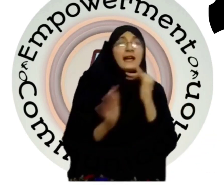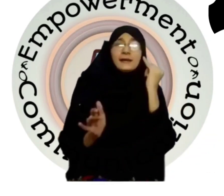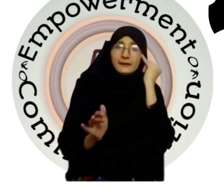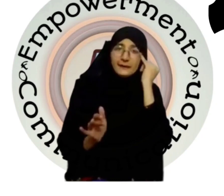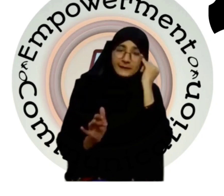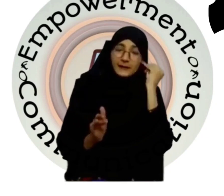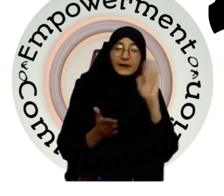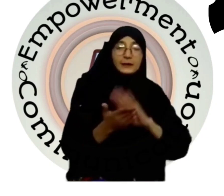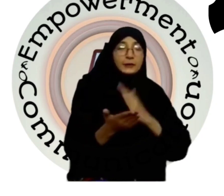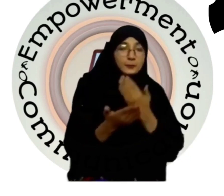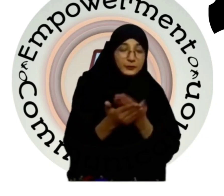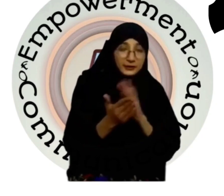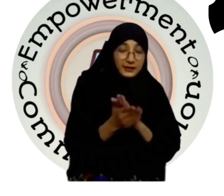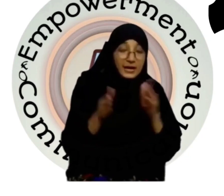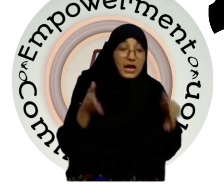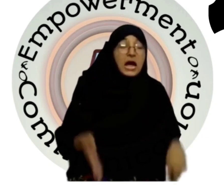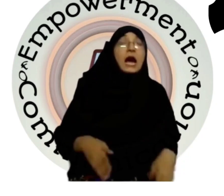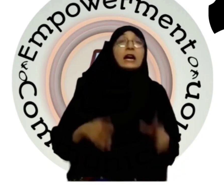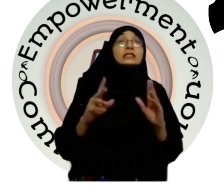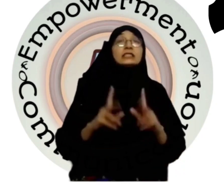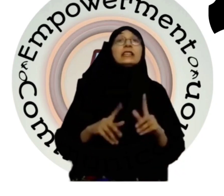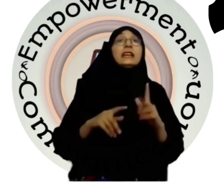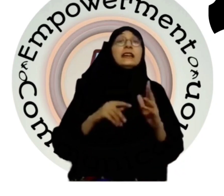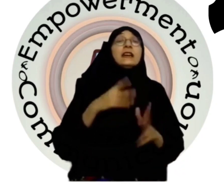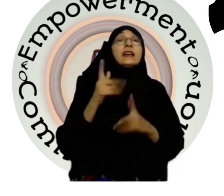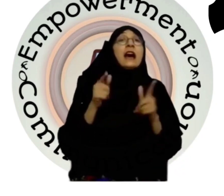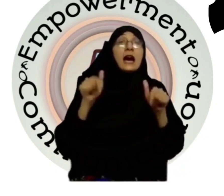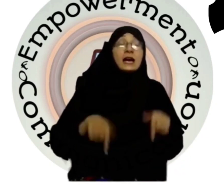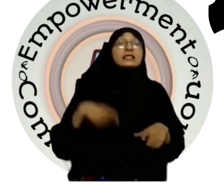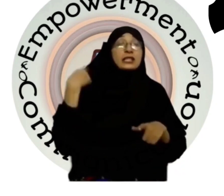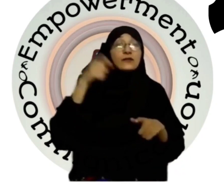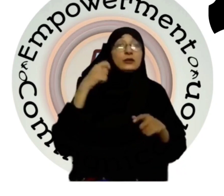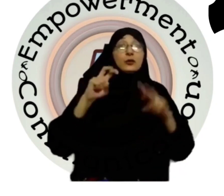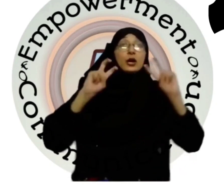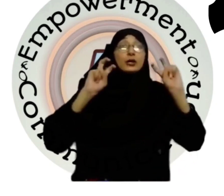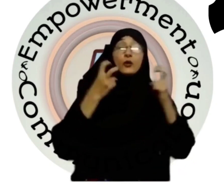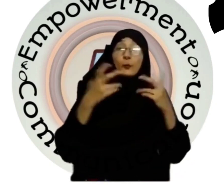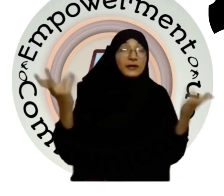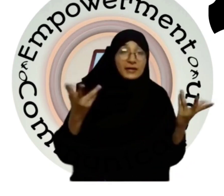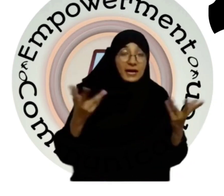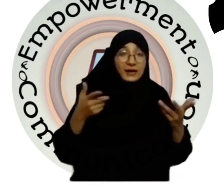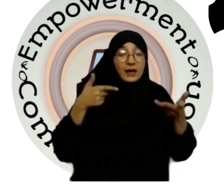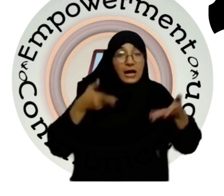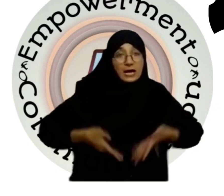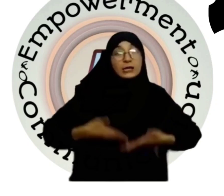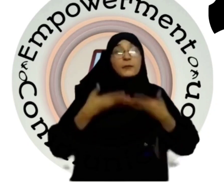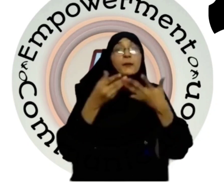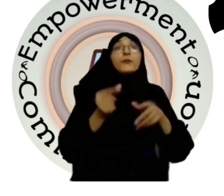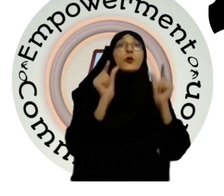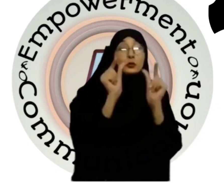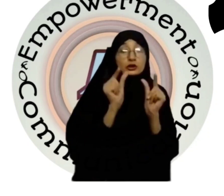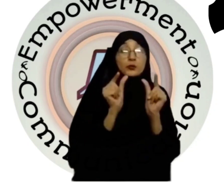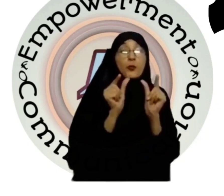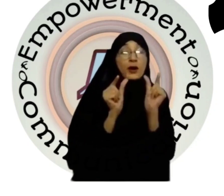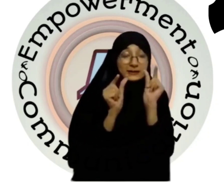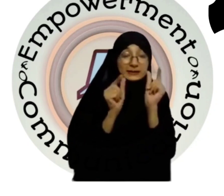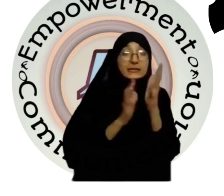साइन इक्रा इंट्रोप्रेटर है आज के वीडियो का टॉपिक क्या है आज मैं आपको कुछ वर्ट्स